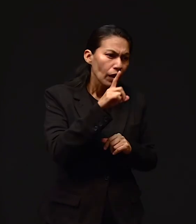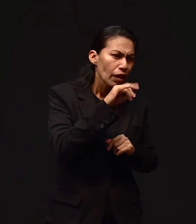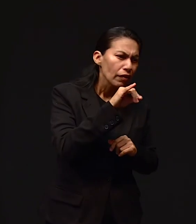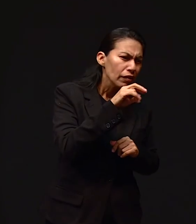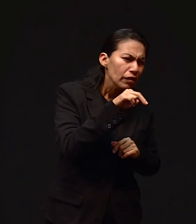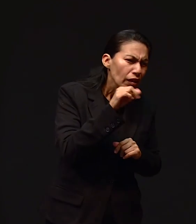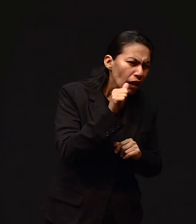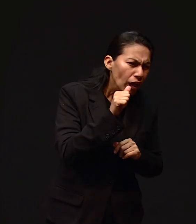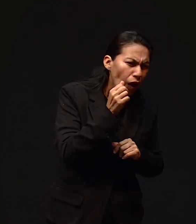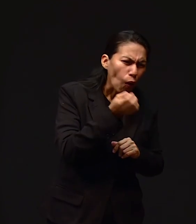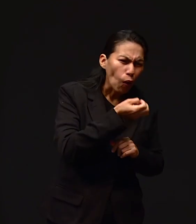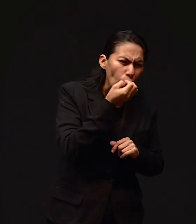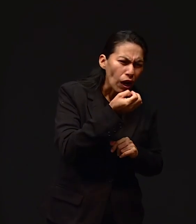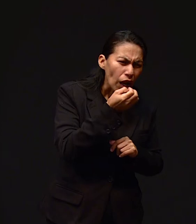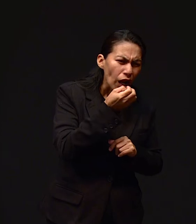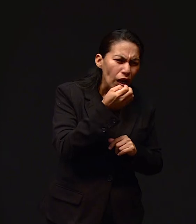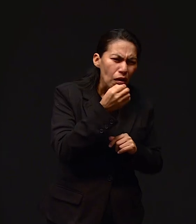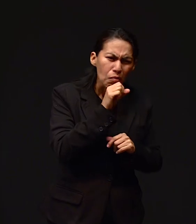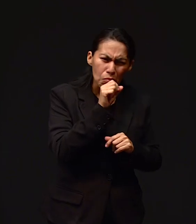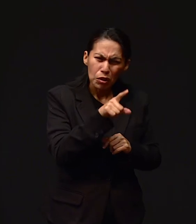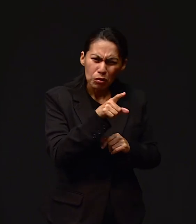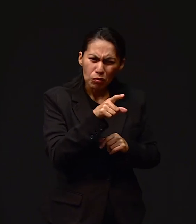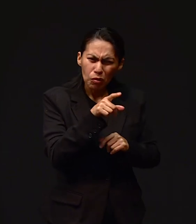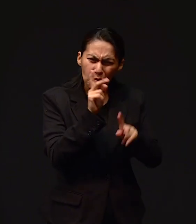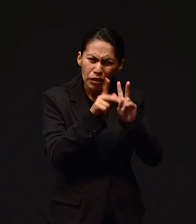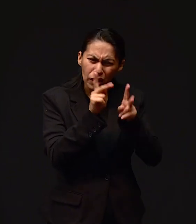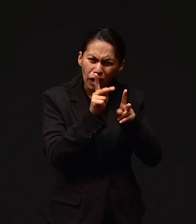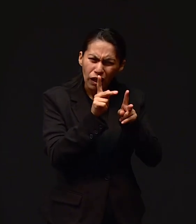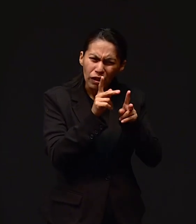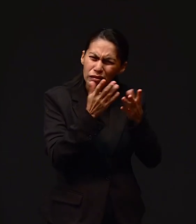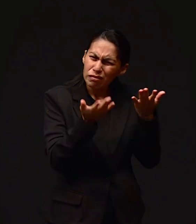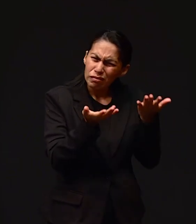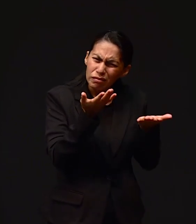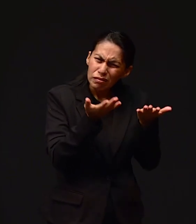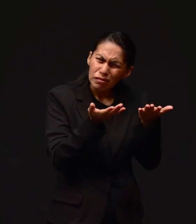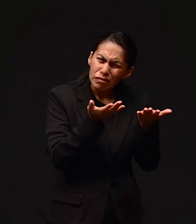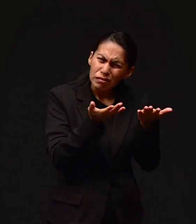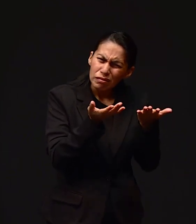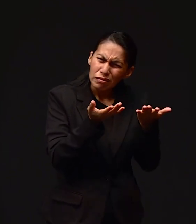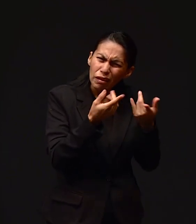Dina, orar no es lo mismo que platicar. ¿Hay una diferencia?